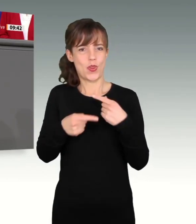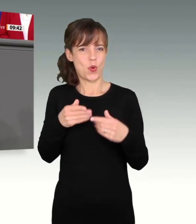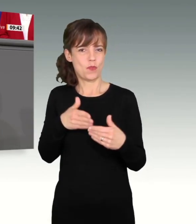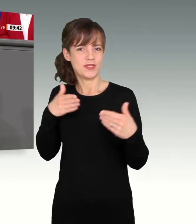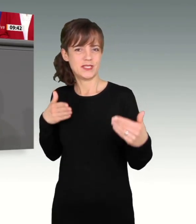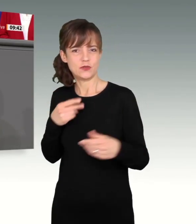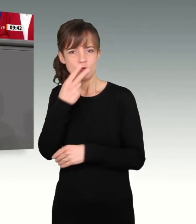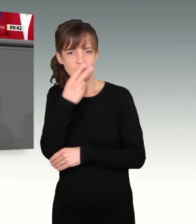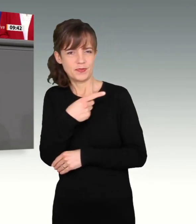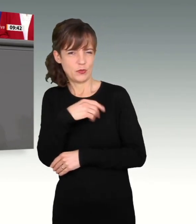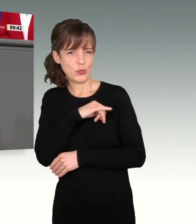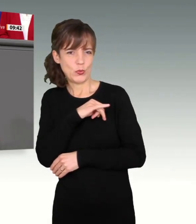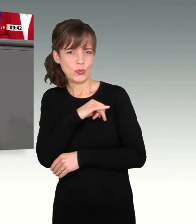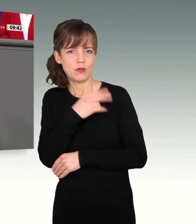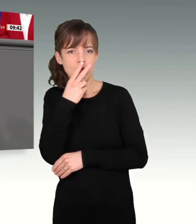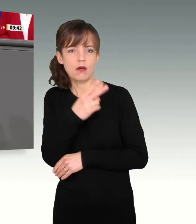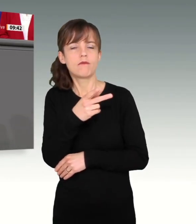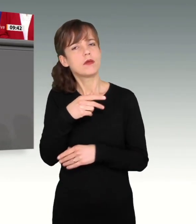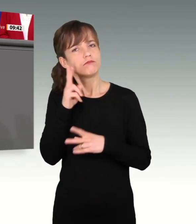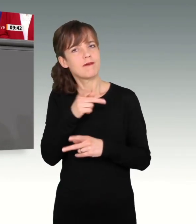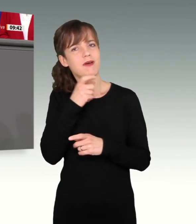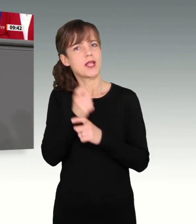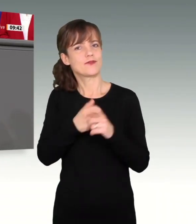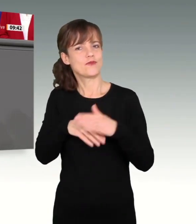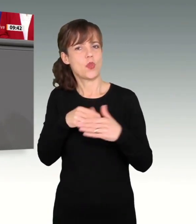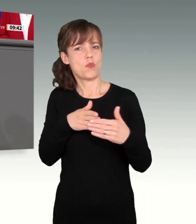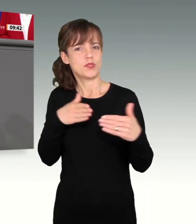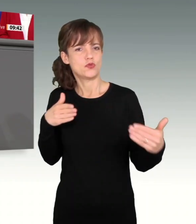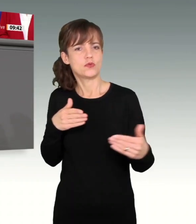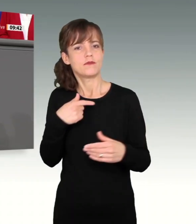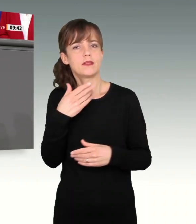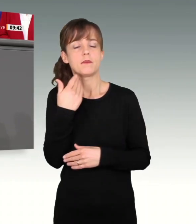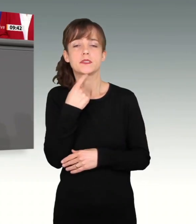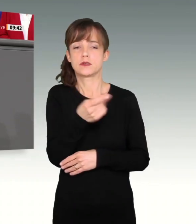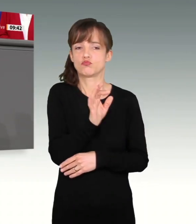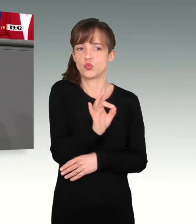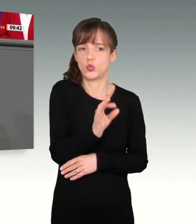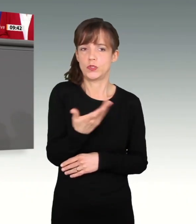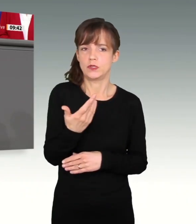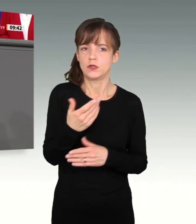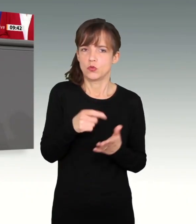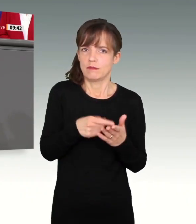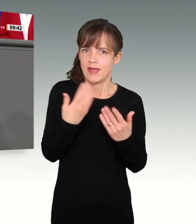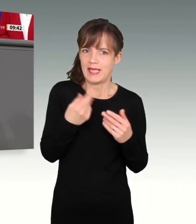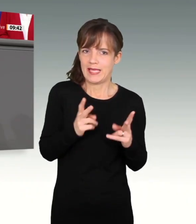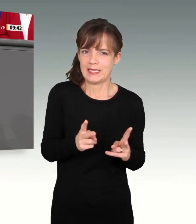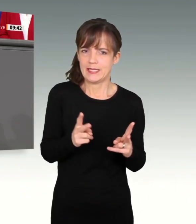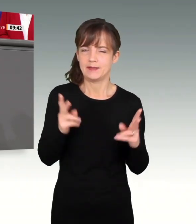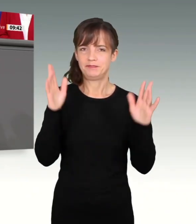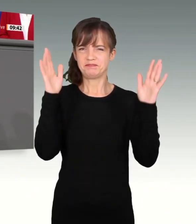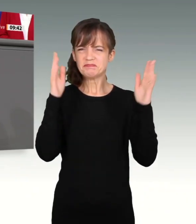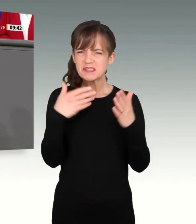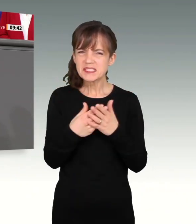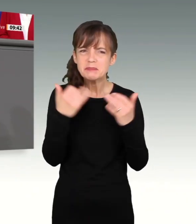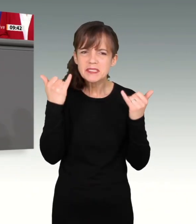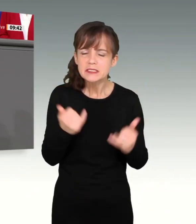war. jetzt, und deswegen verstehe ich die Kritik der Union nicht. Denn inhaltlich ist, dass wir jetzt machen,